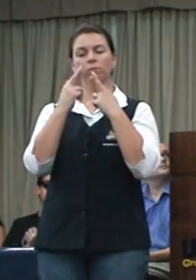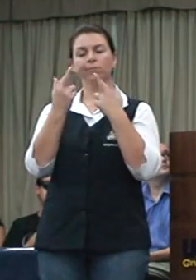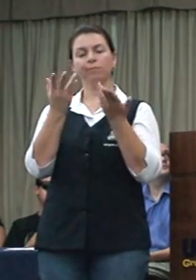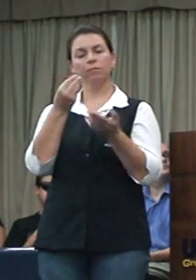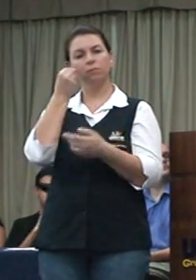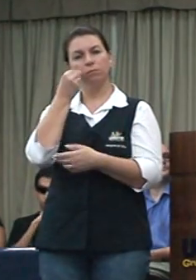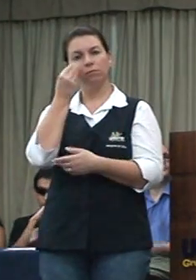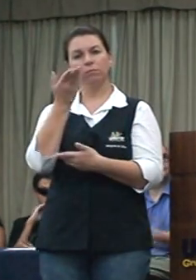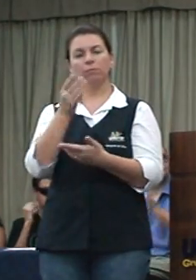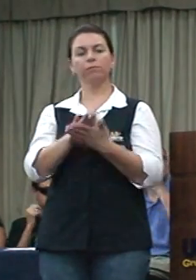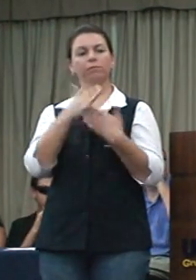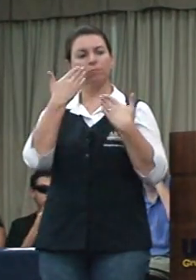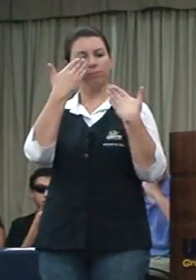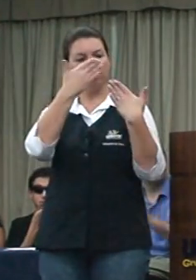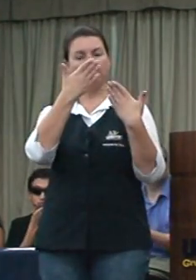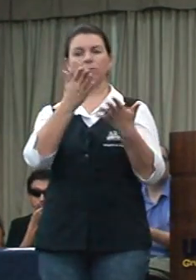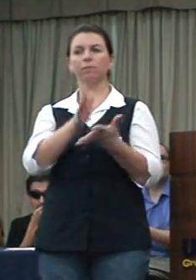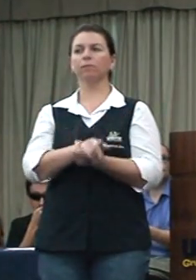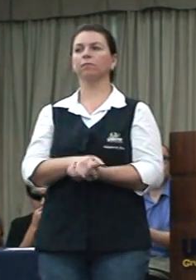por fora. Obrigado, pessoal.